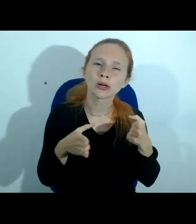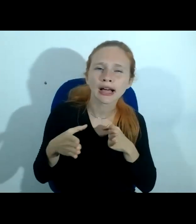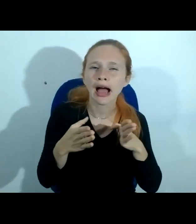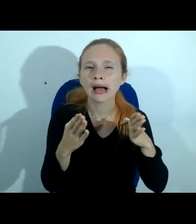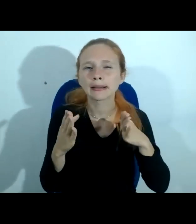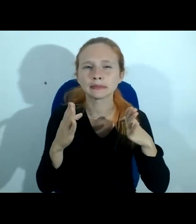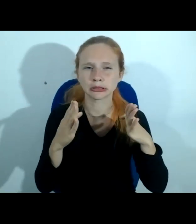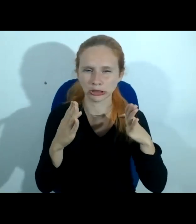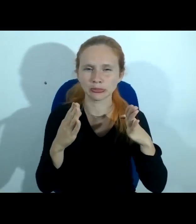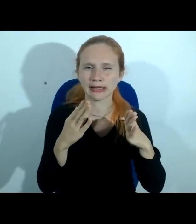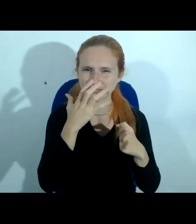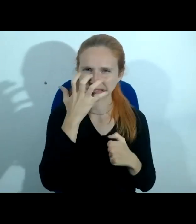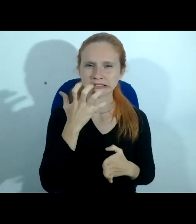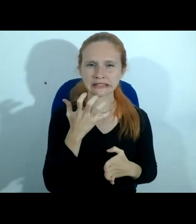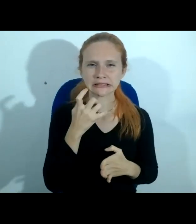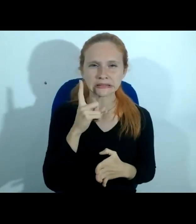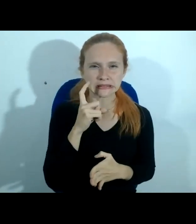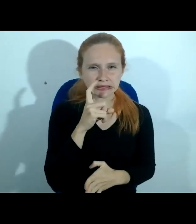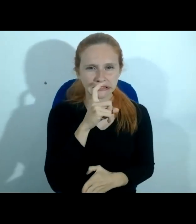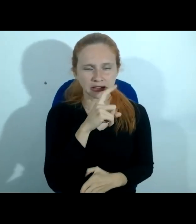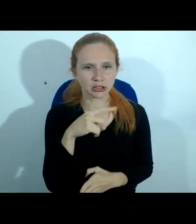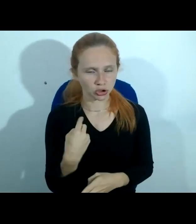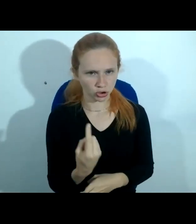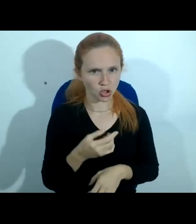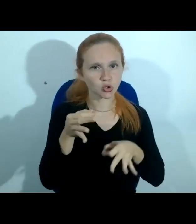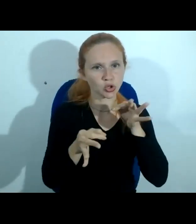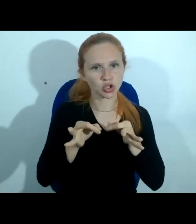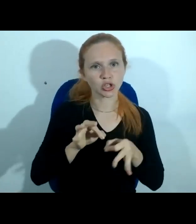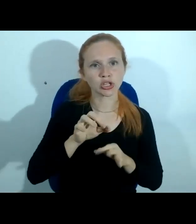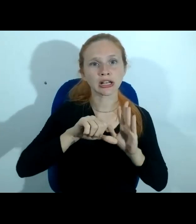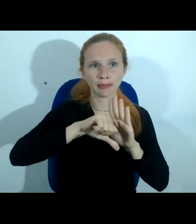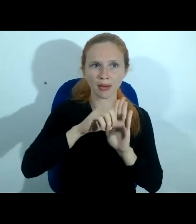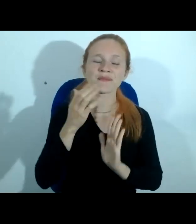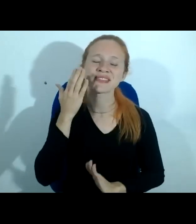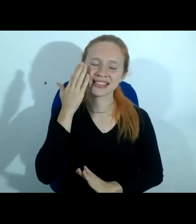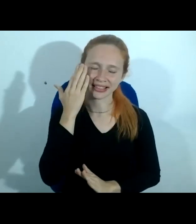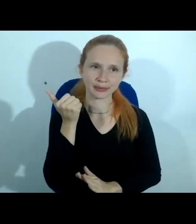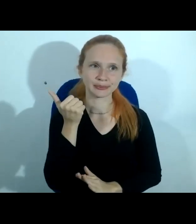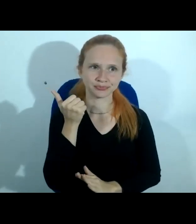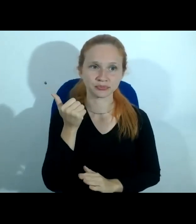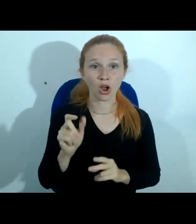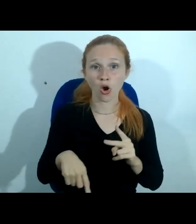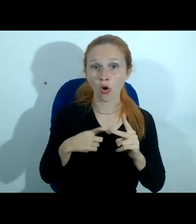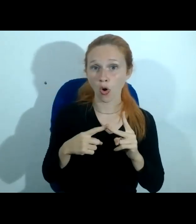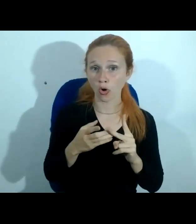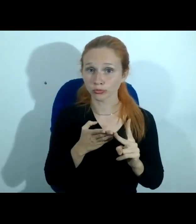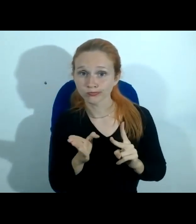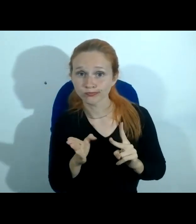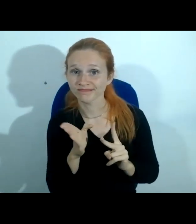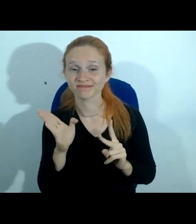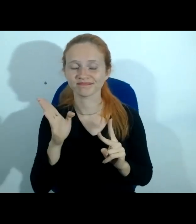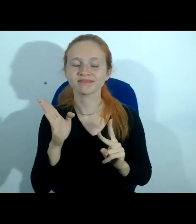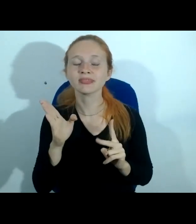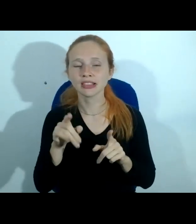pouco mais árduo e nós, juízes criminais, sabemos muito bem disso. o outro caminho que coloca muito bem